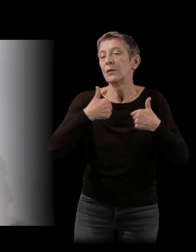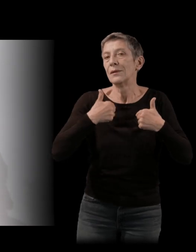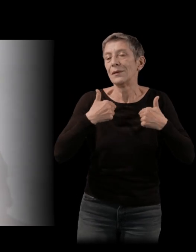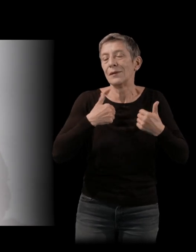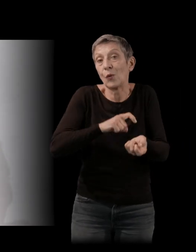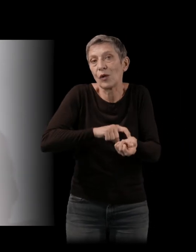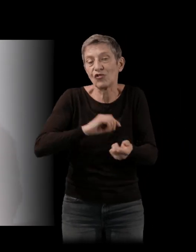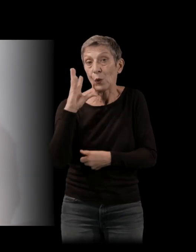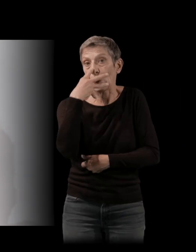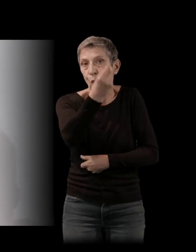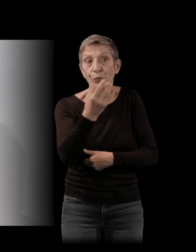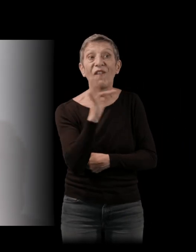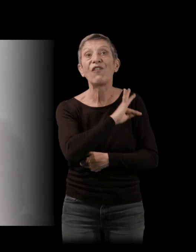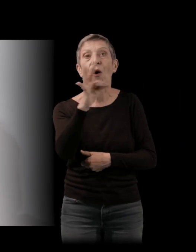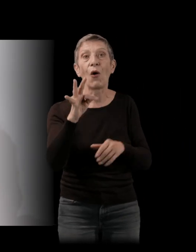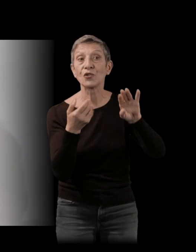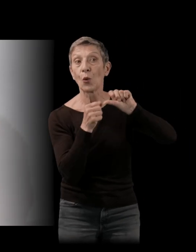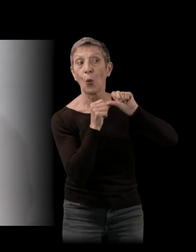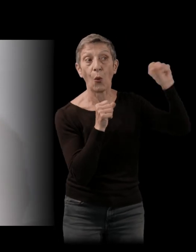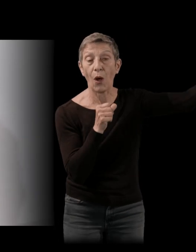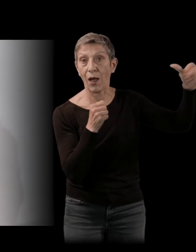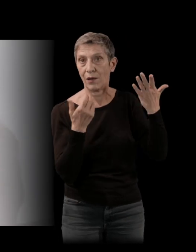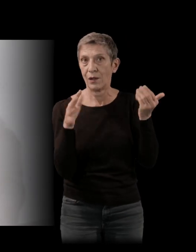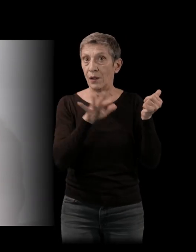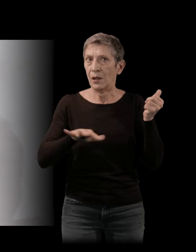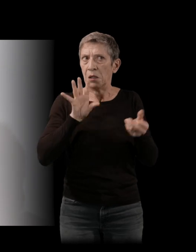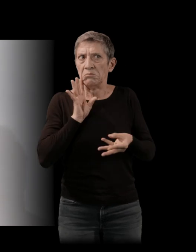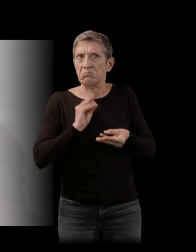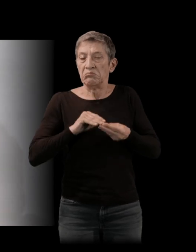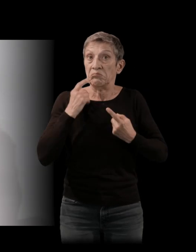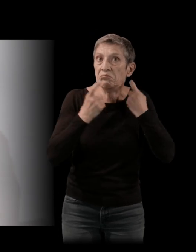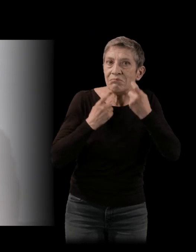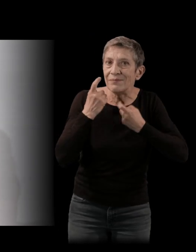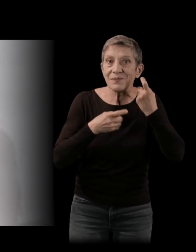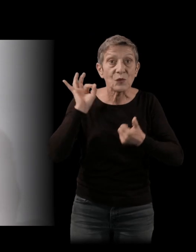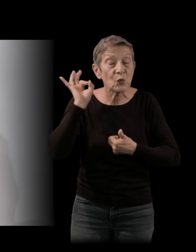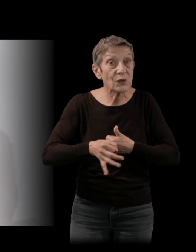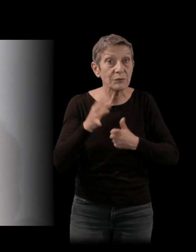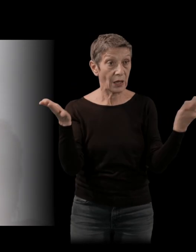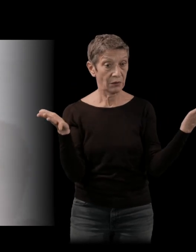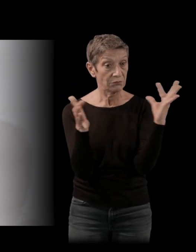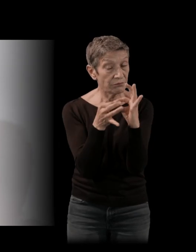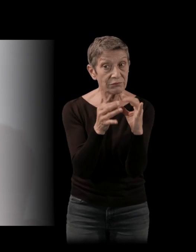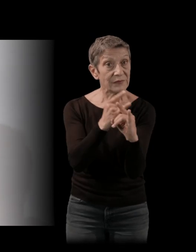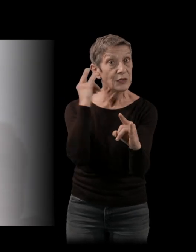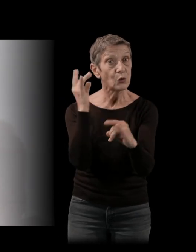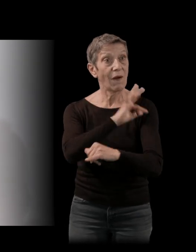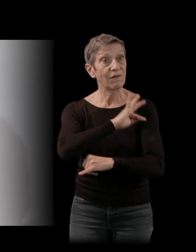qui pose tant de questions, mais qui est tellement intrinsèquement liée à l'histoire de la France hexagonale.